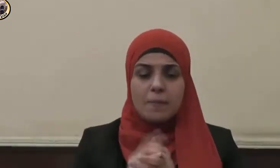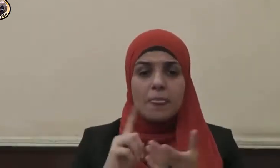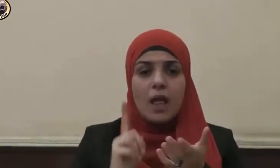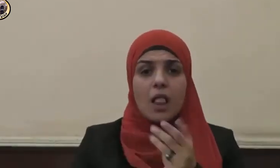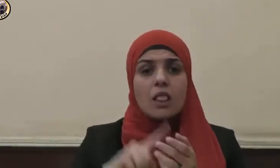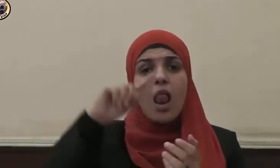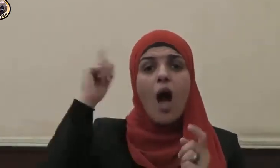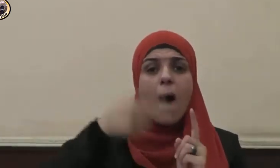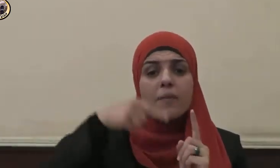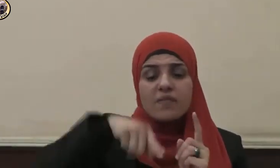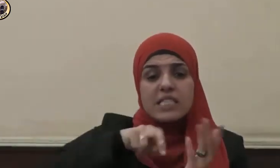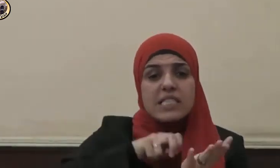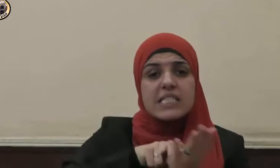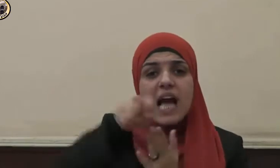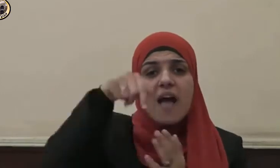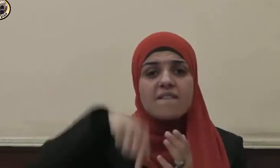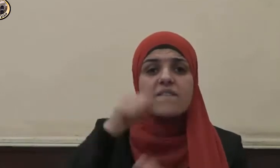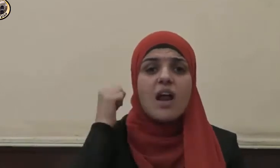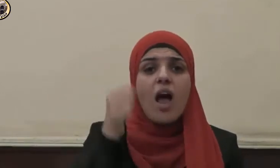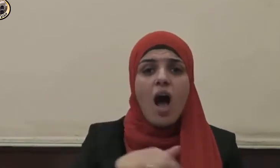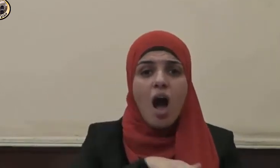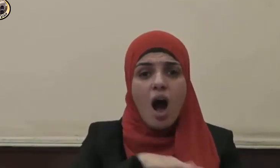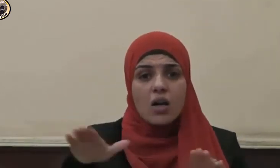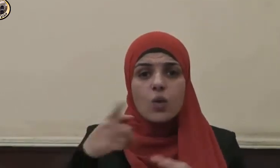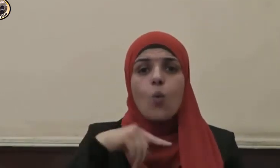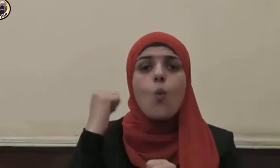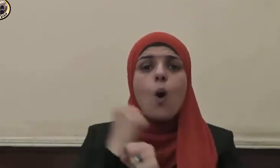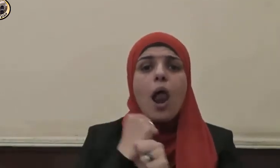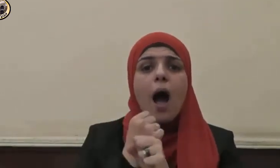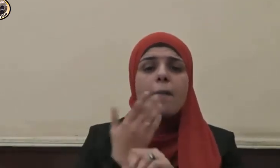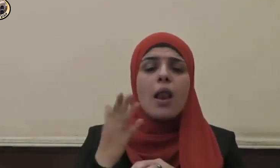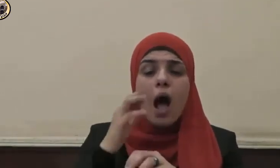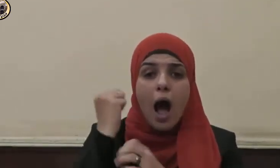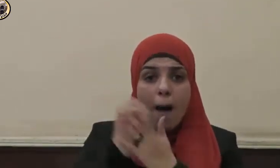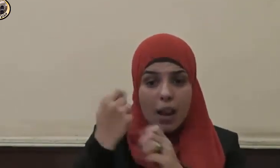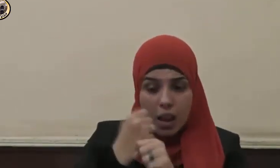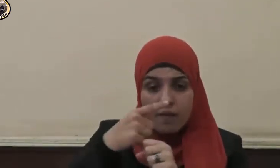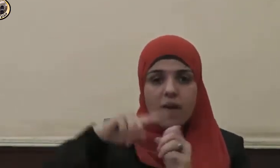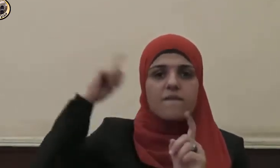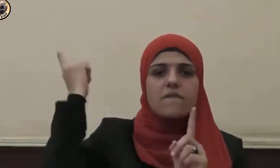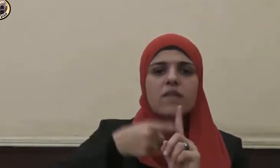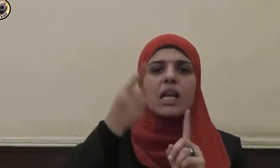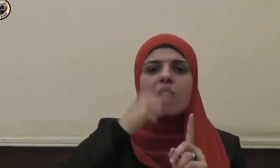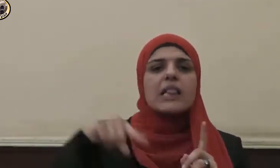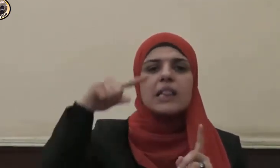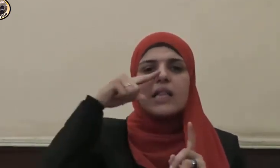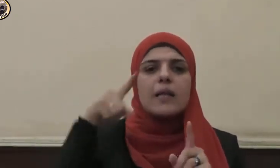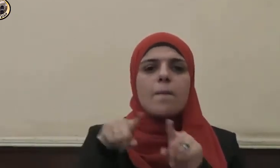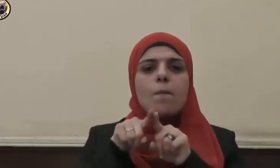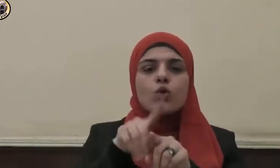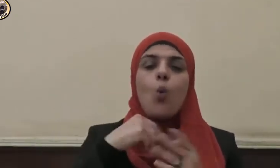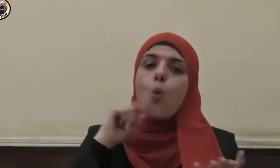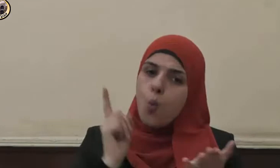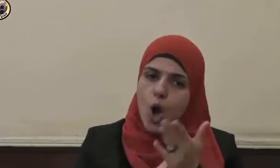الأمر بالسعي في الأرض والعمل فريضة دينية وواجب